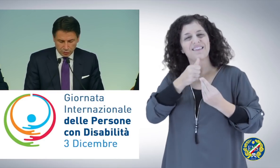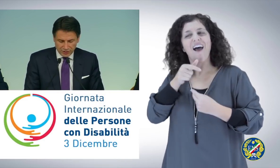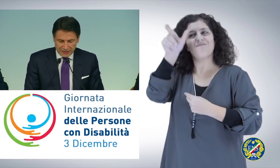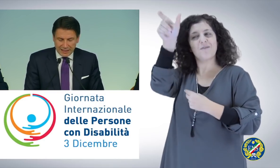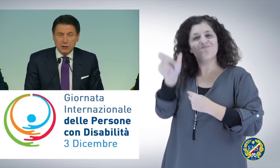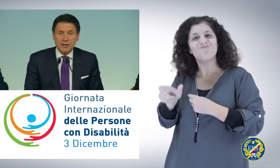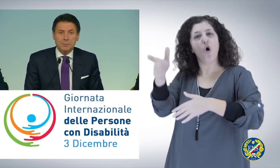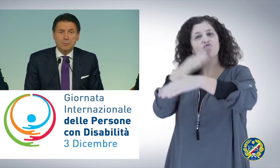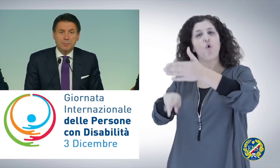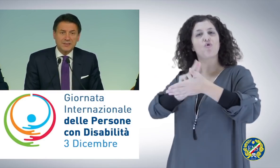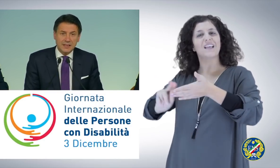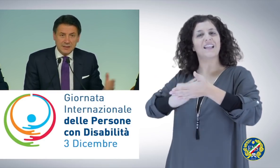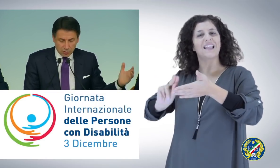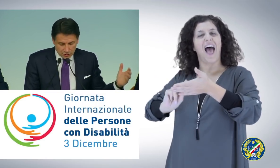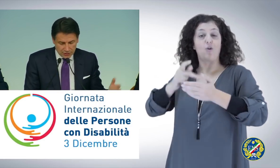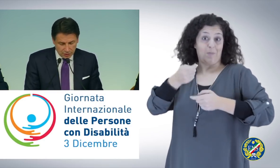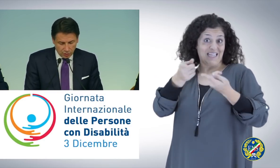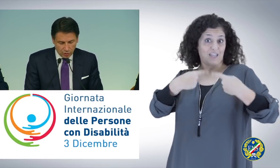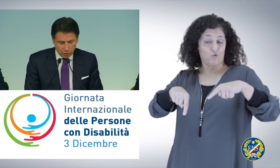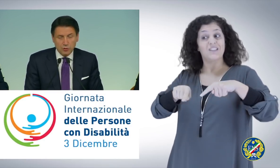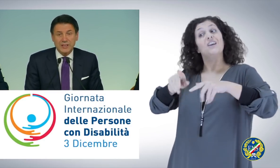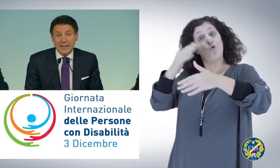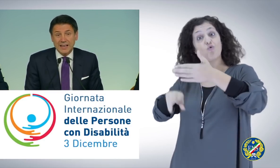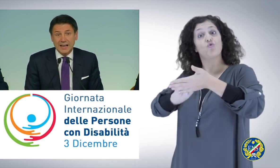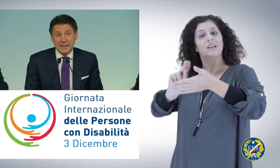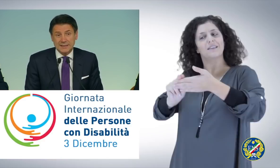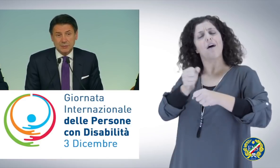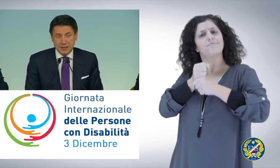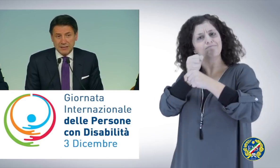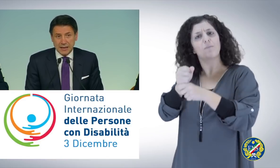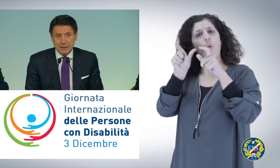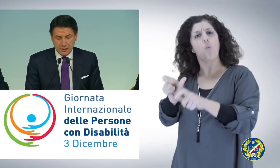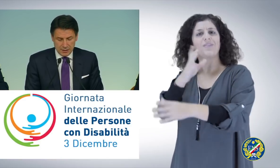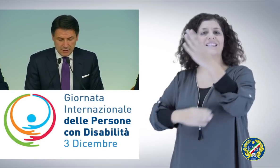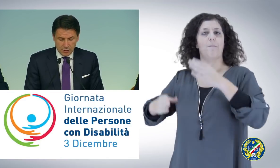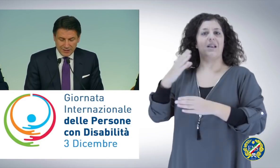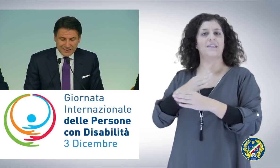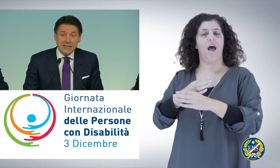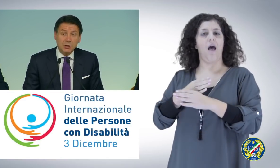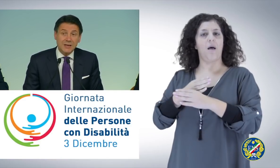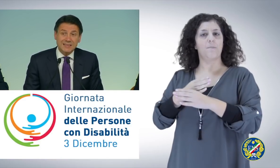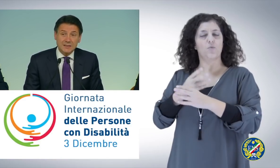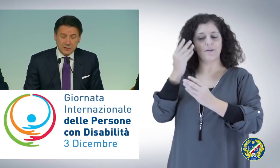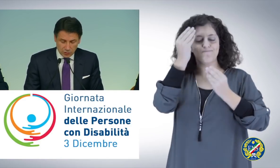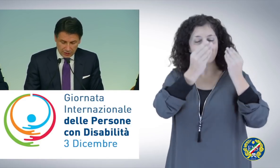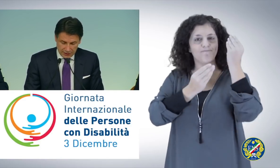sottosegretario alla Presidenza del Consiglio con delega alla disabilità. Quindi è stata un'attenzione